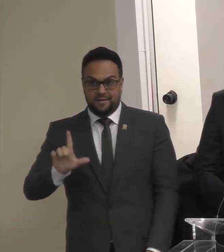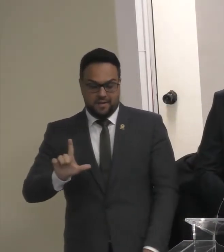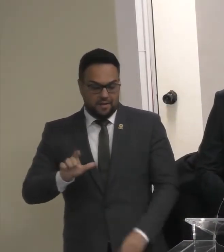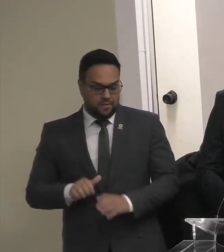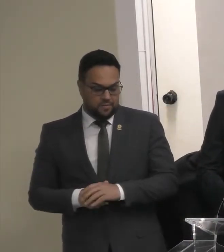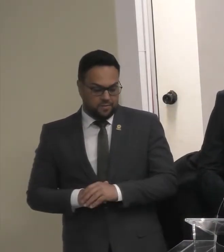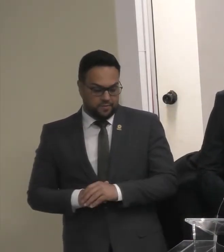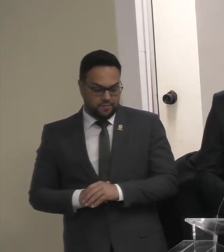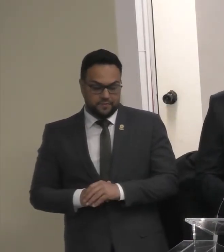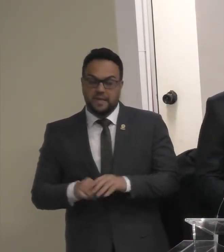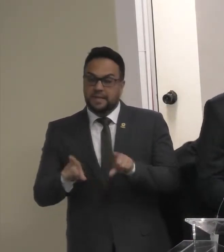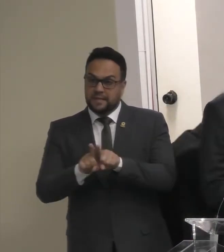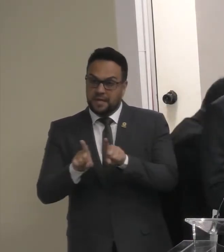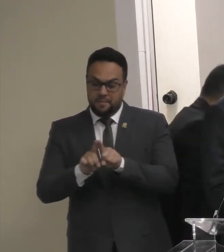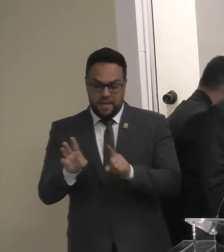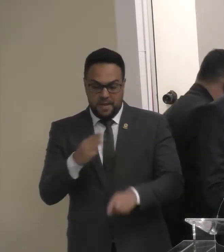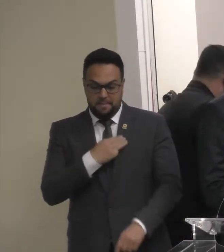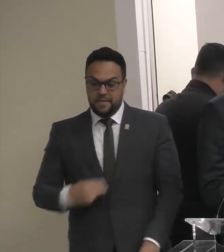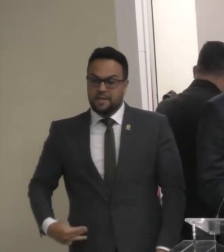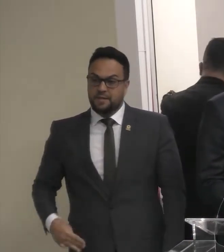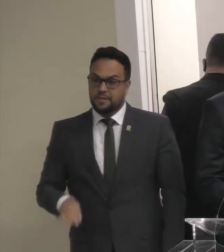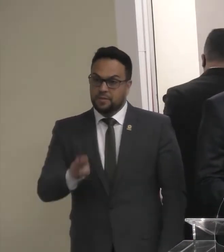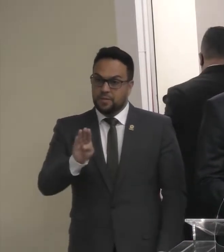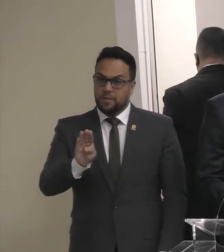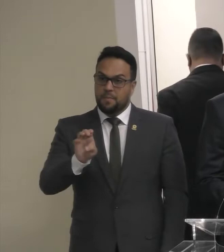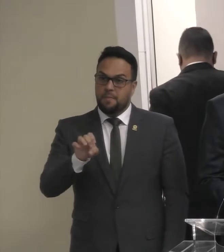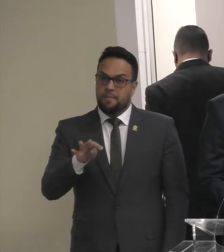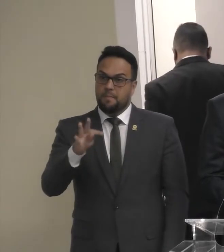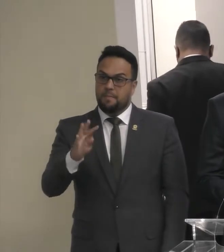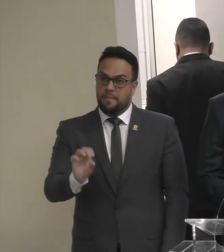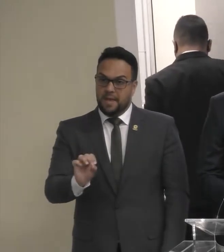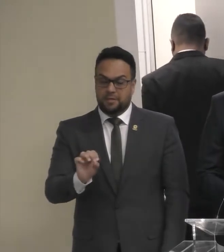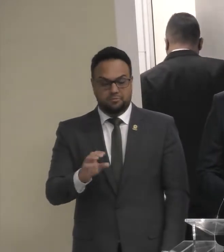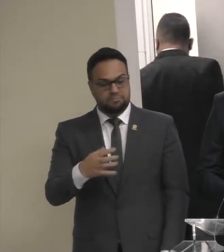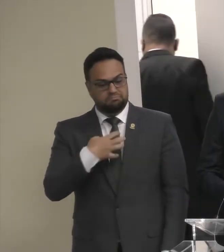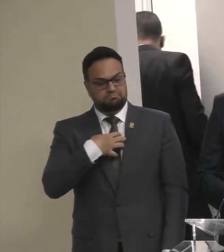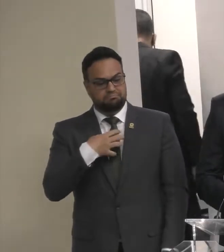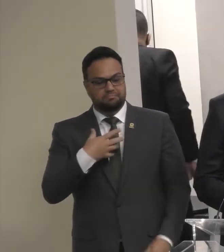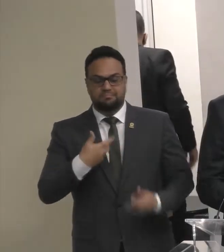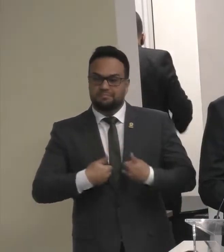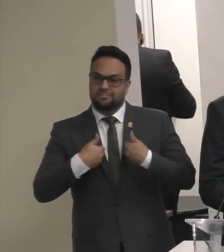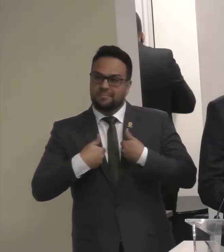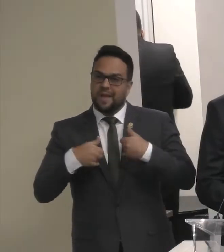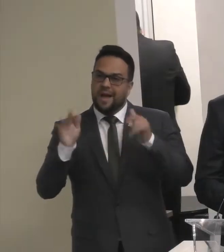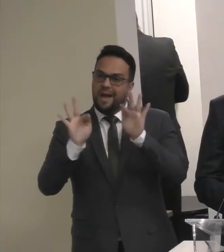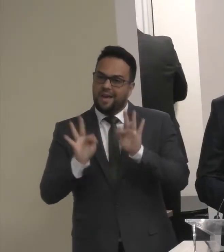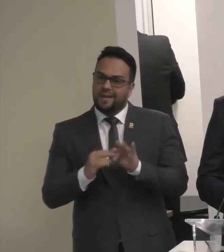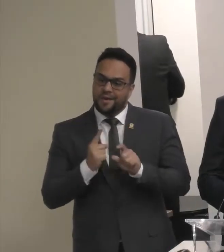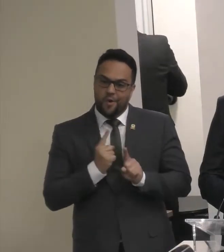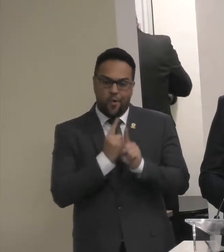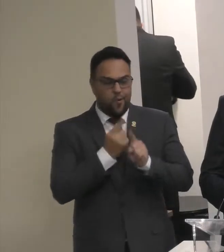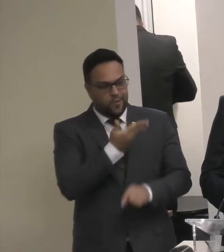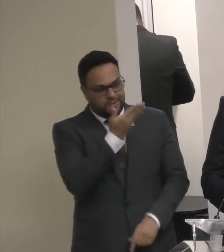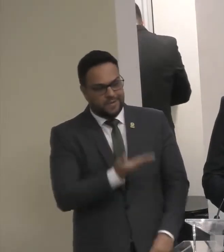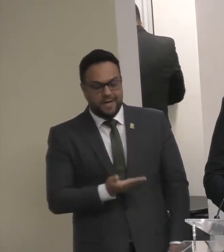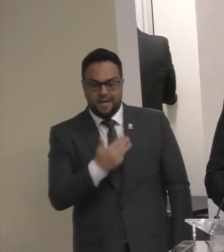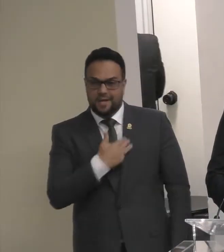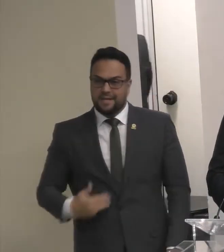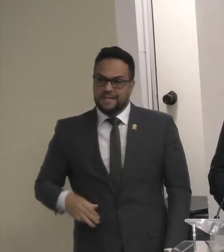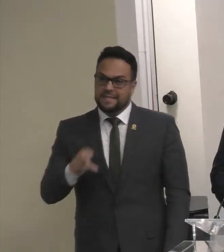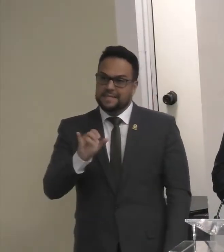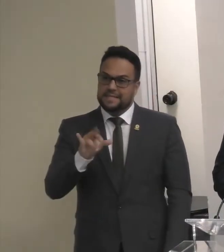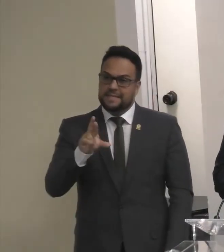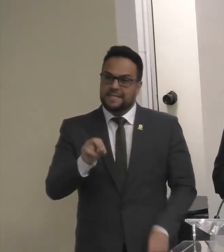Ministro Bento Albuquerque É alegria Tê-lo aqui Ministro Ciro Nogueira Ministro João